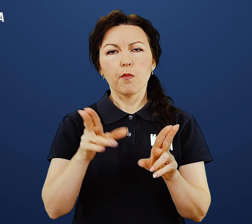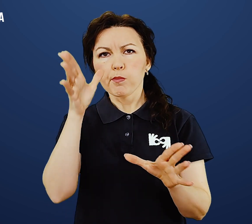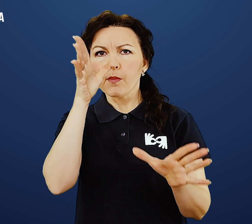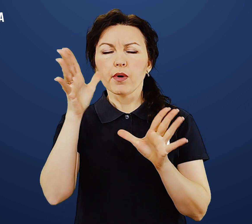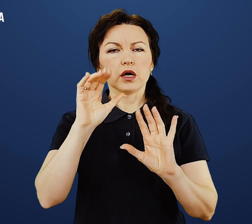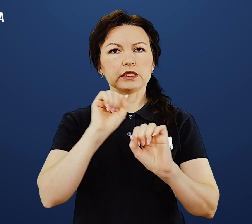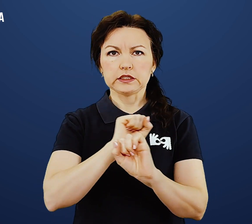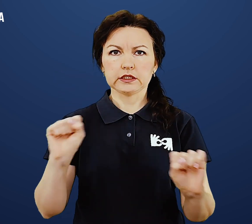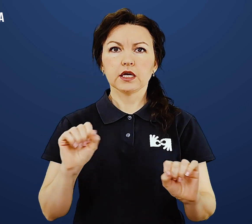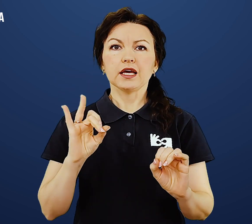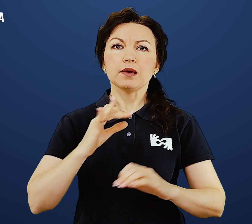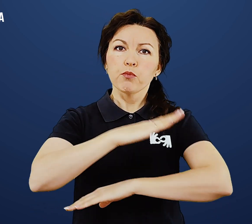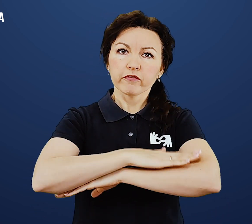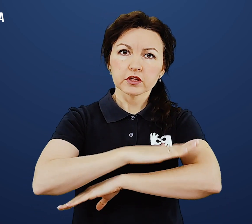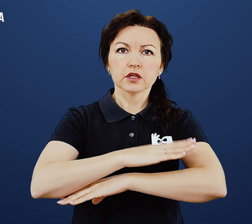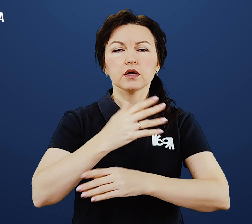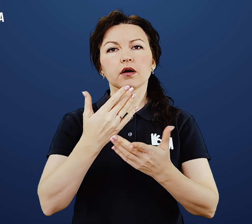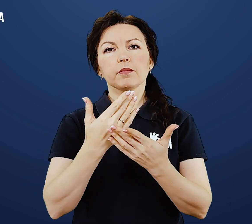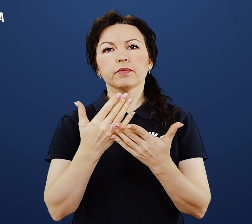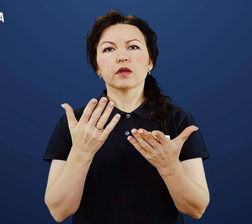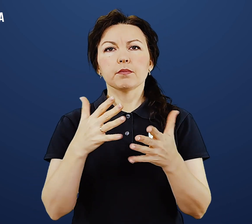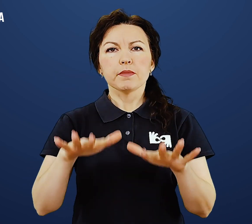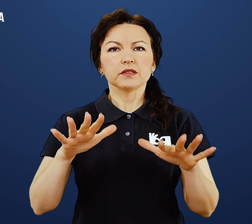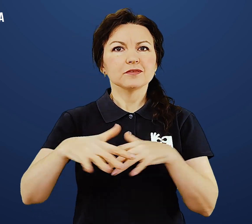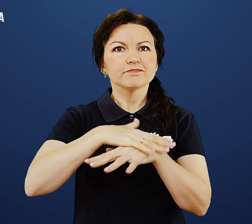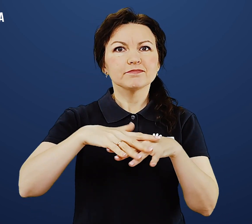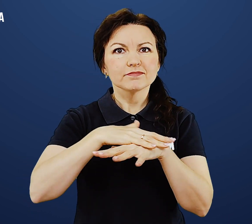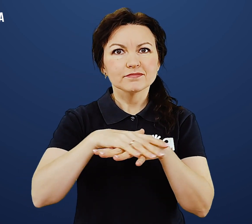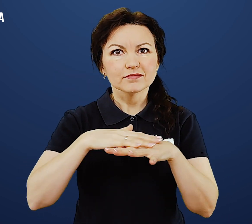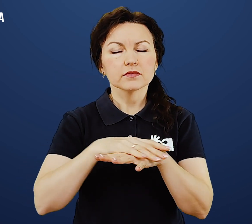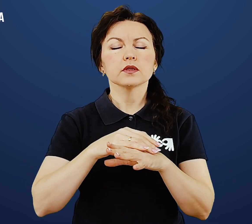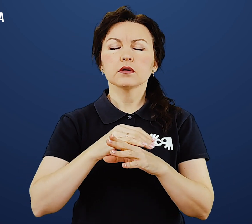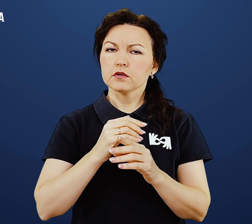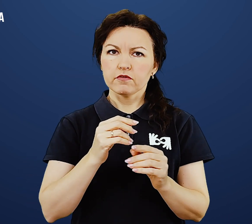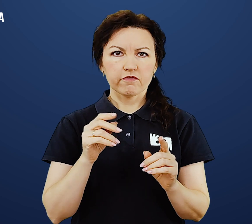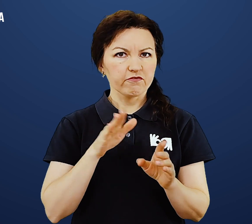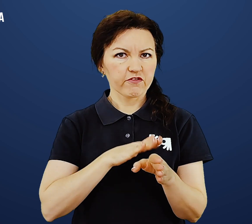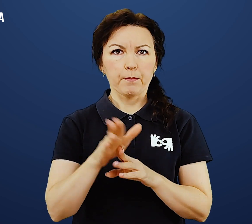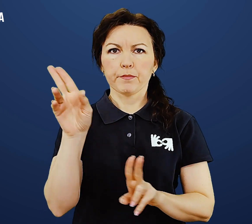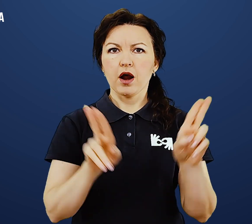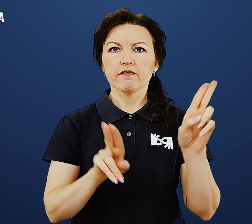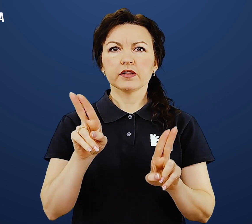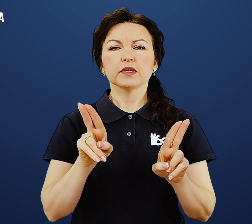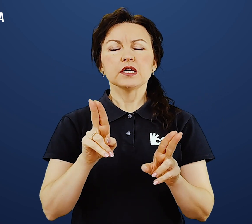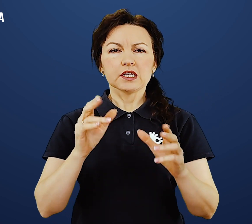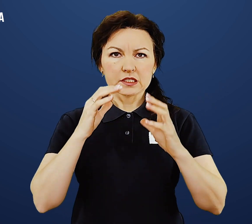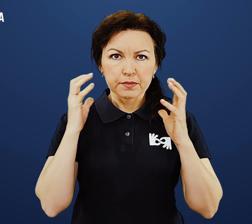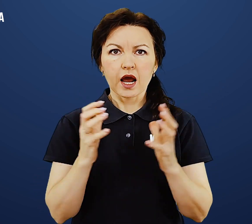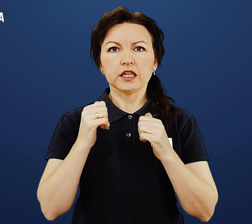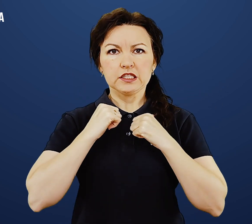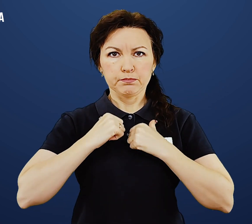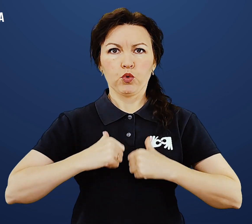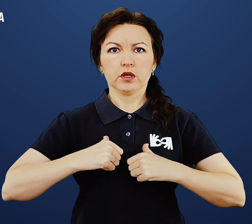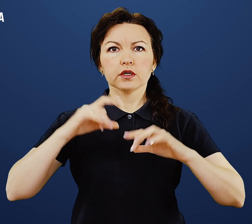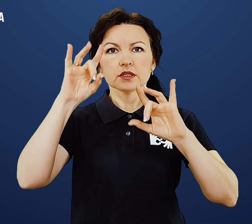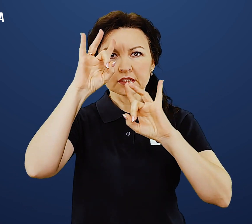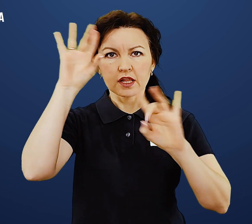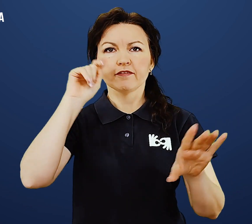дотримуватися правил дорожнього руху та поведінки у громадських містах. Зберігайте спокій. Слава